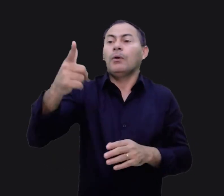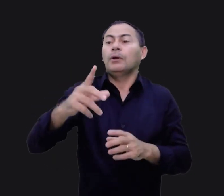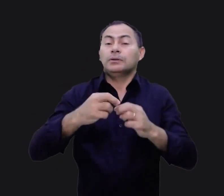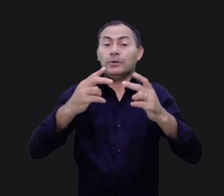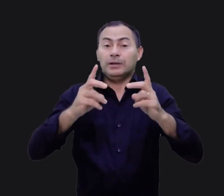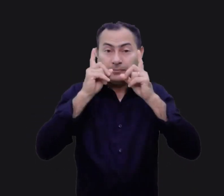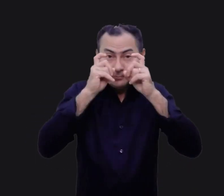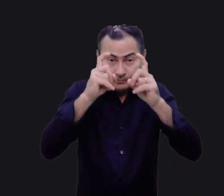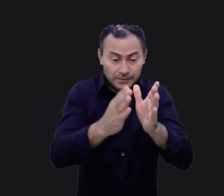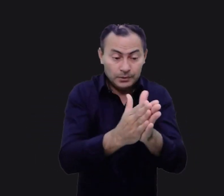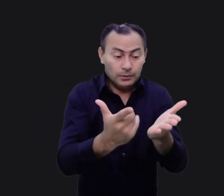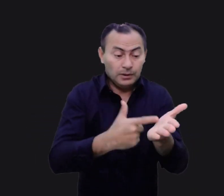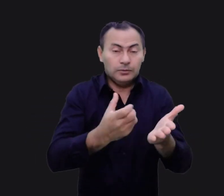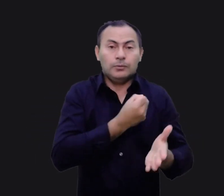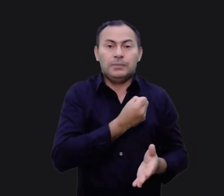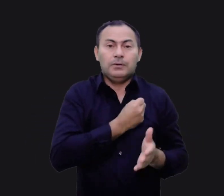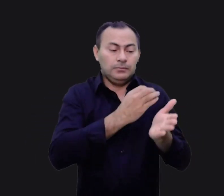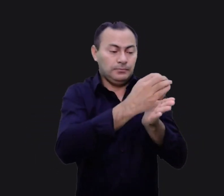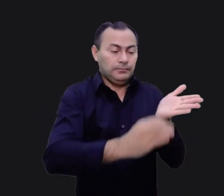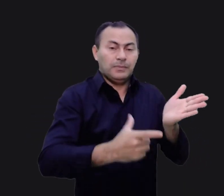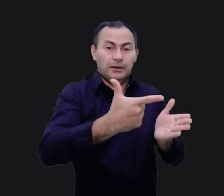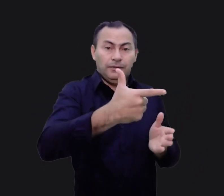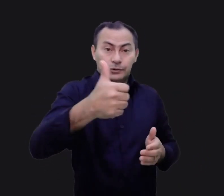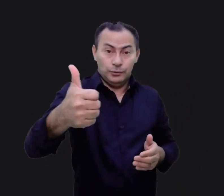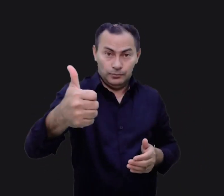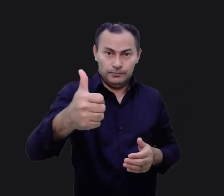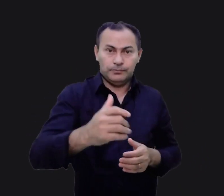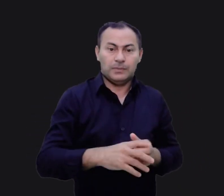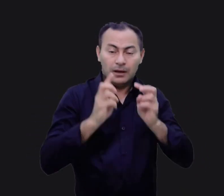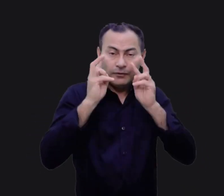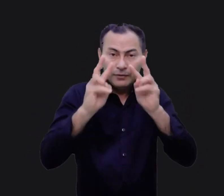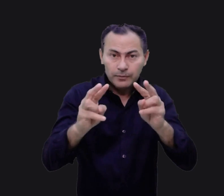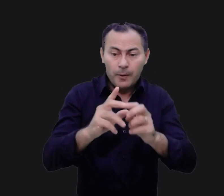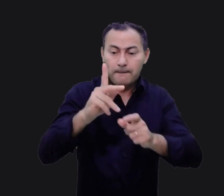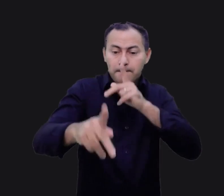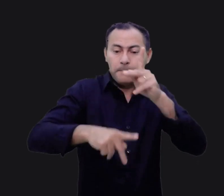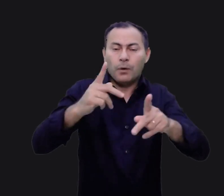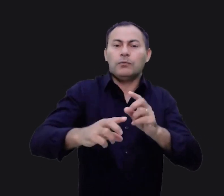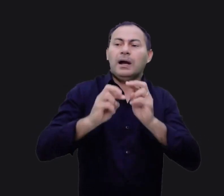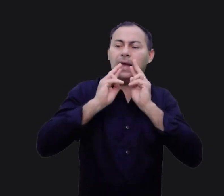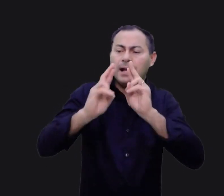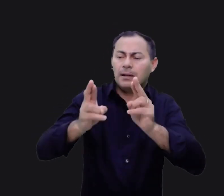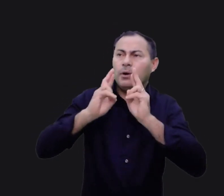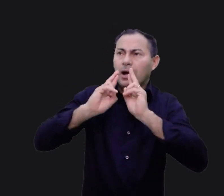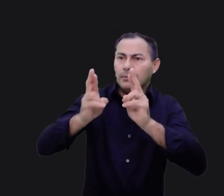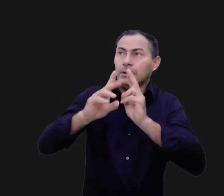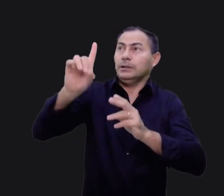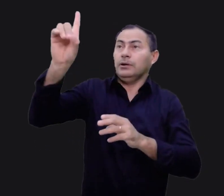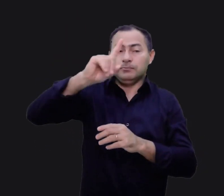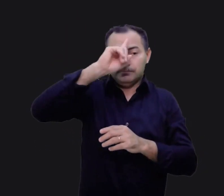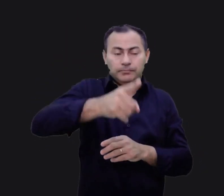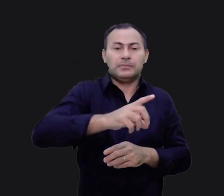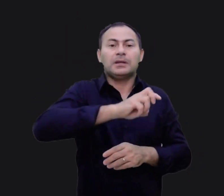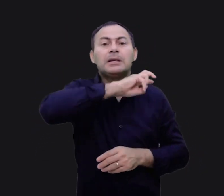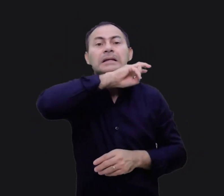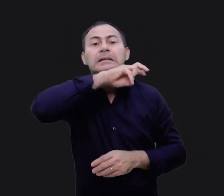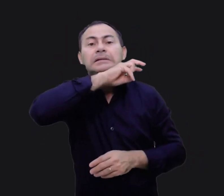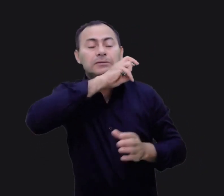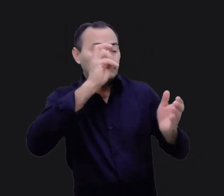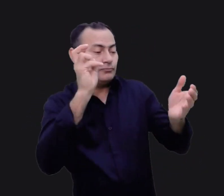incidente muito interessante no livro de números está no capítulo 21, onde vemos que o povo reclamou tanto que Deus enviou serpentes